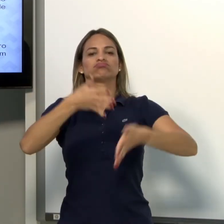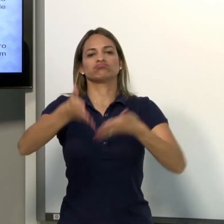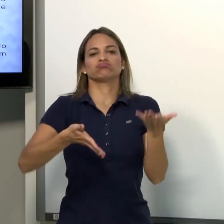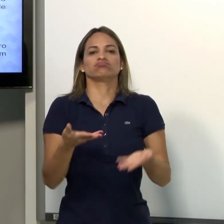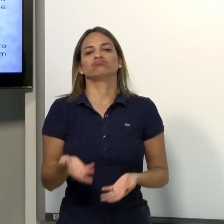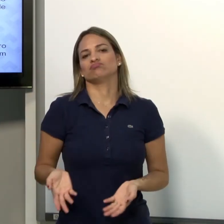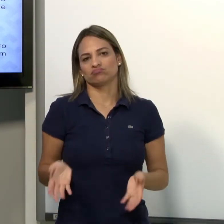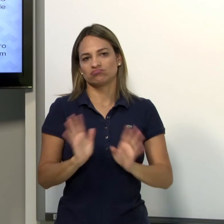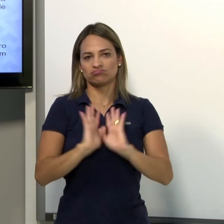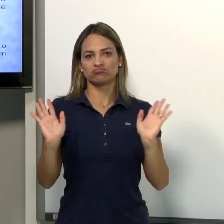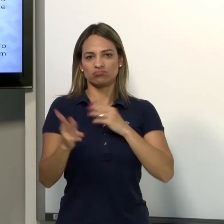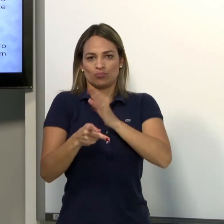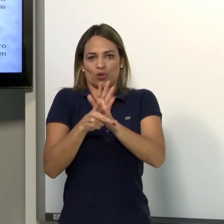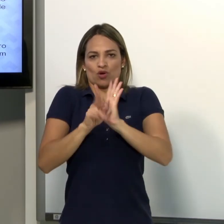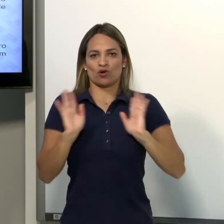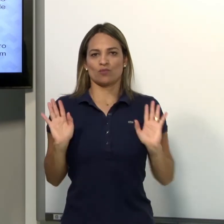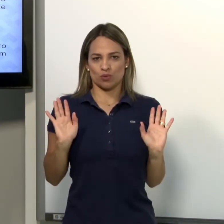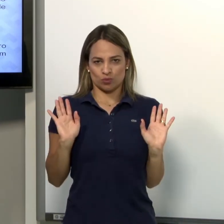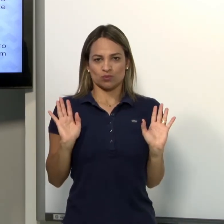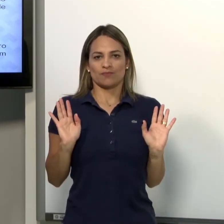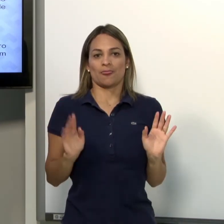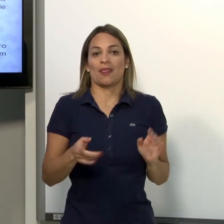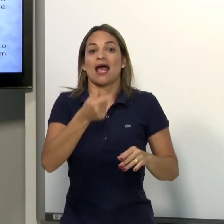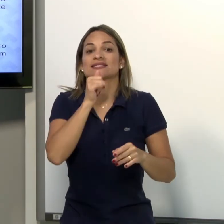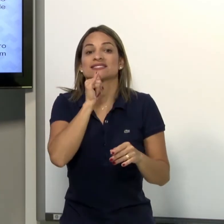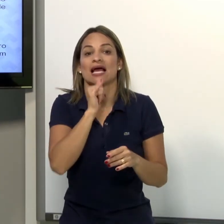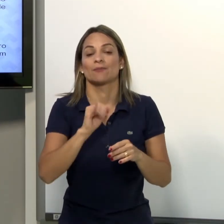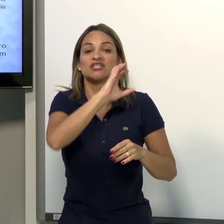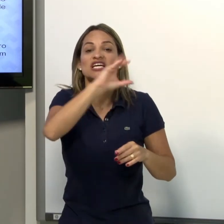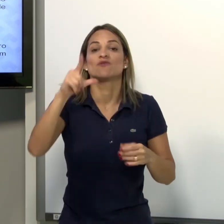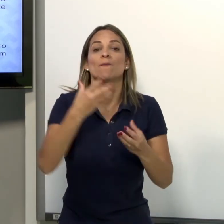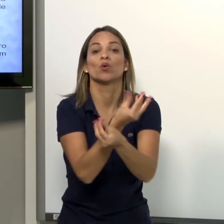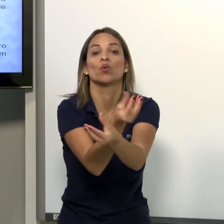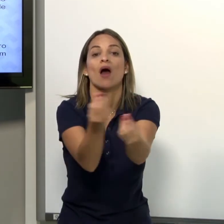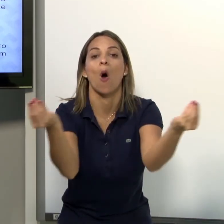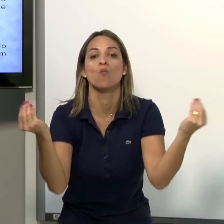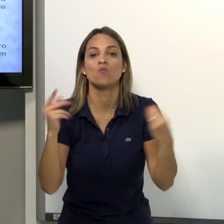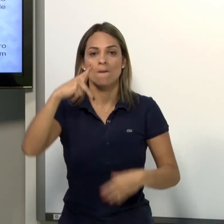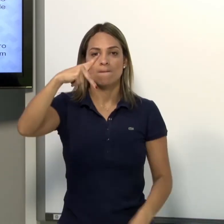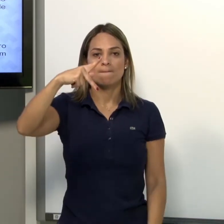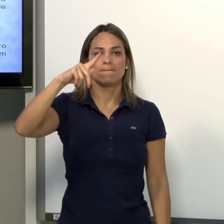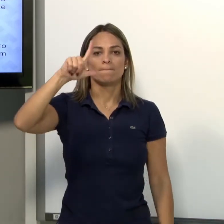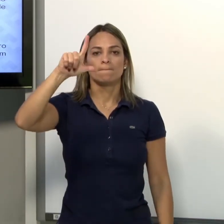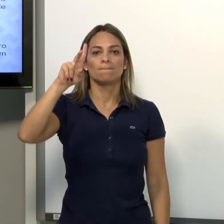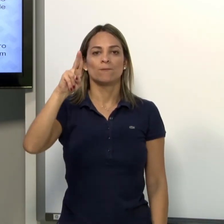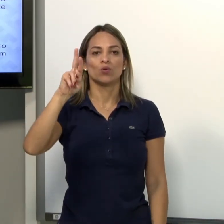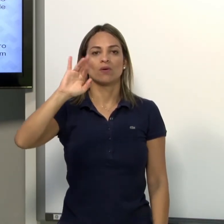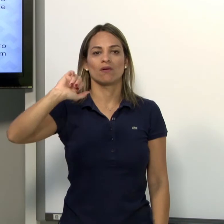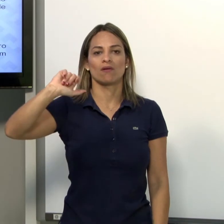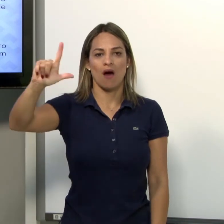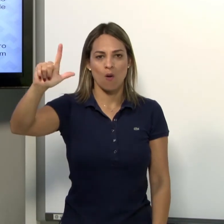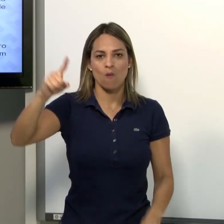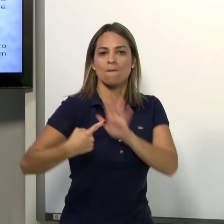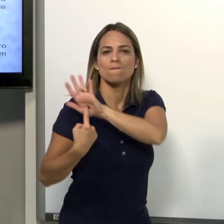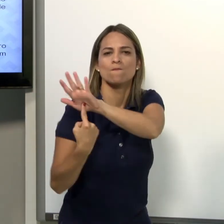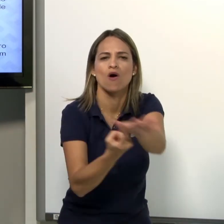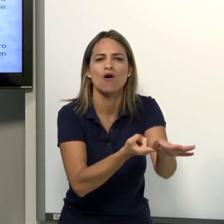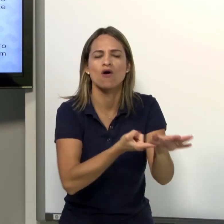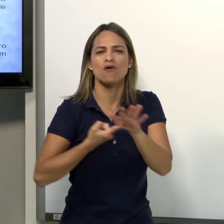mostra essa sinalização à frente do corpo próprio. E o classificador de plural, ele indica o